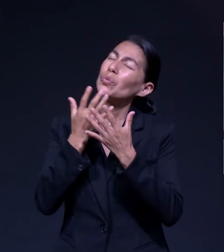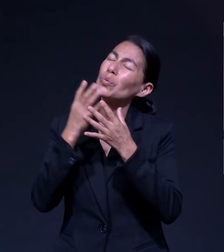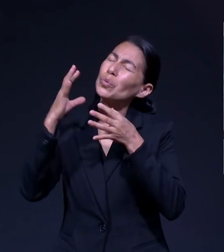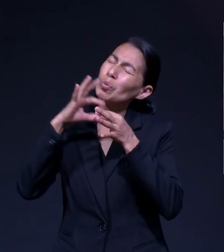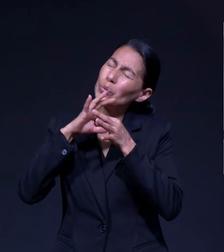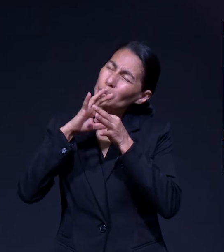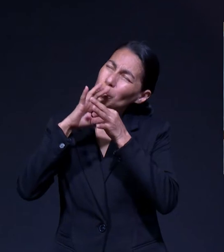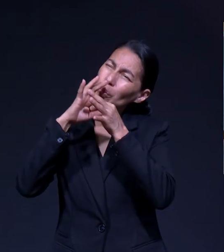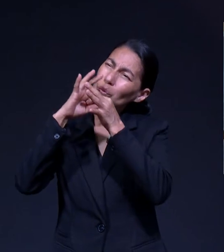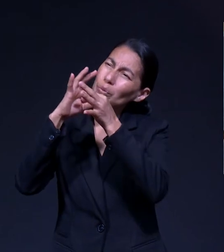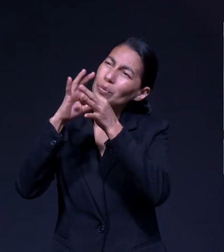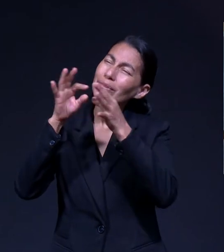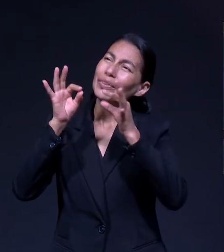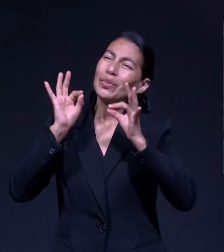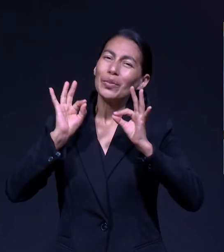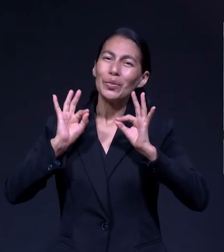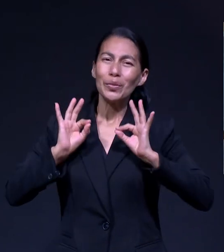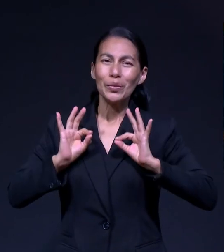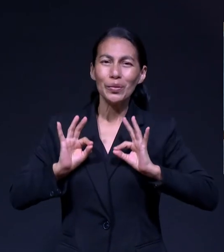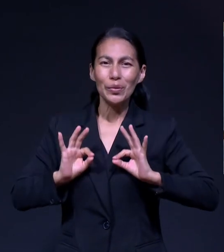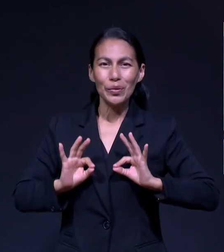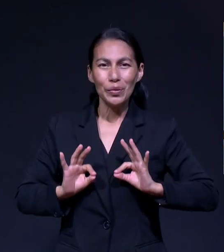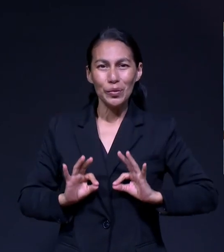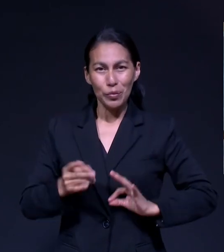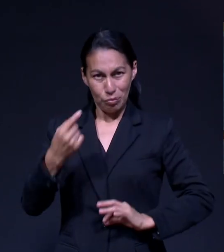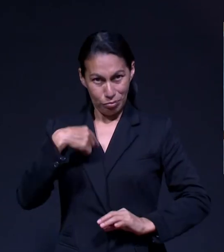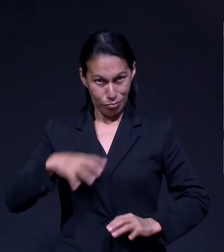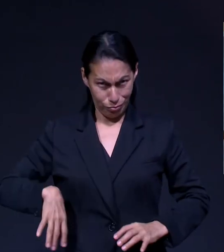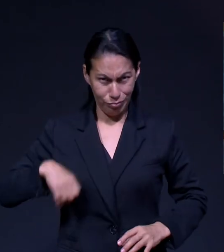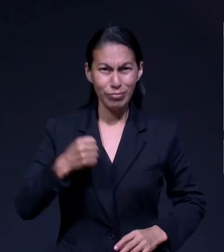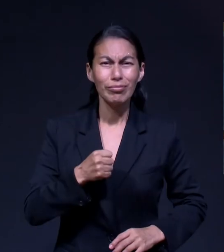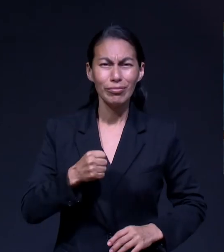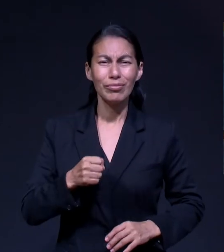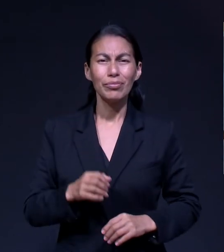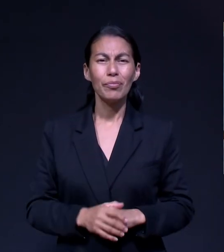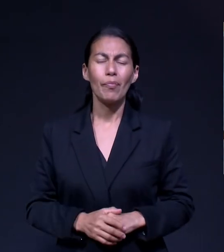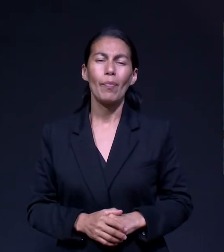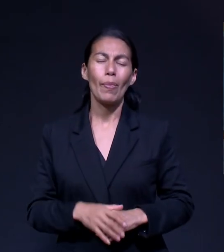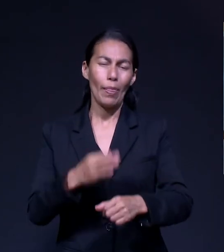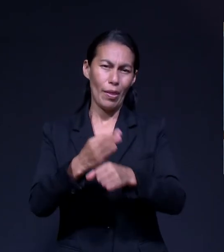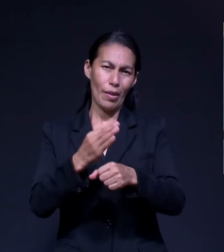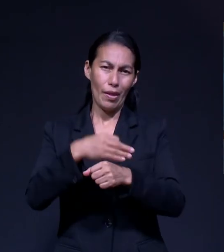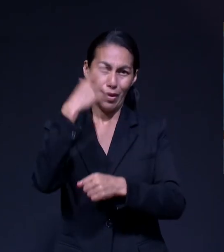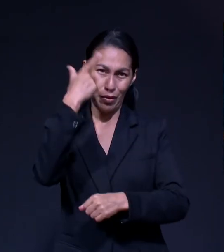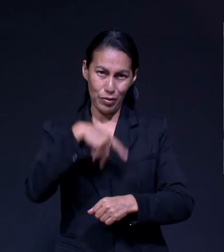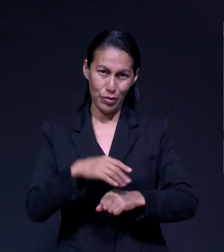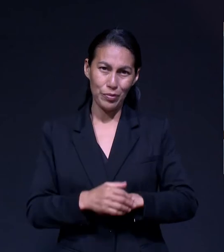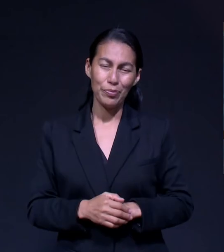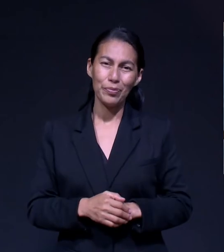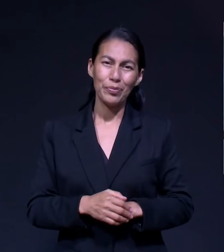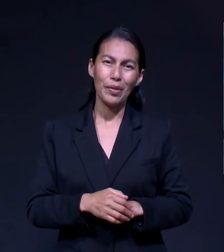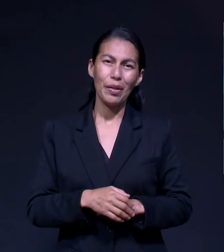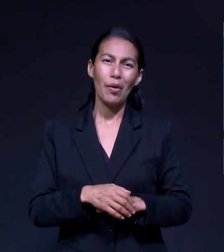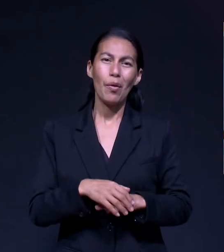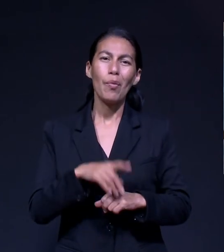Esta noche vamos a entrevistar una joven profesionista